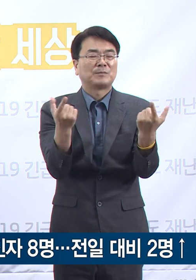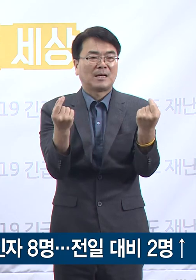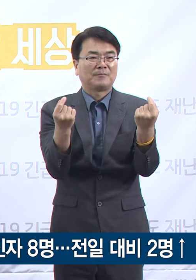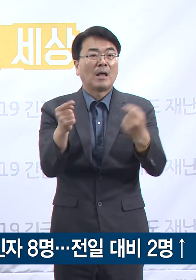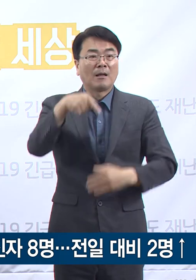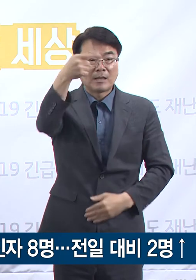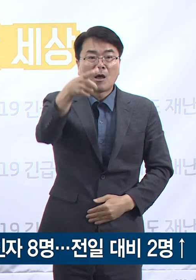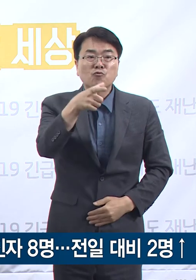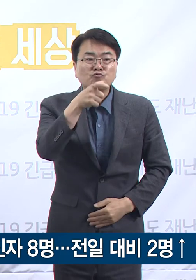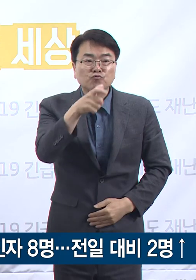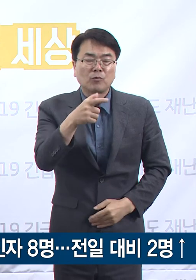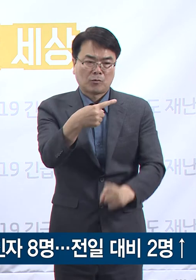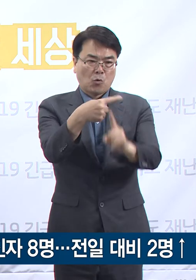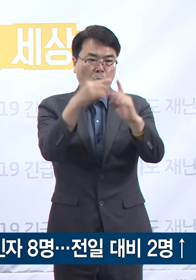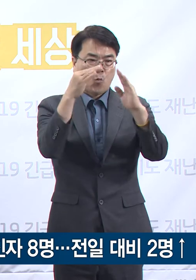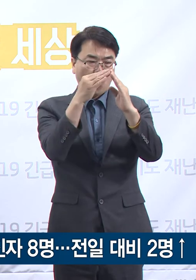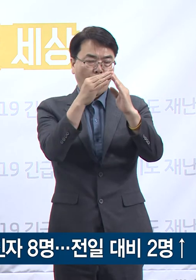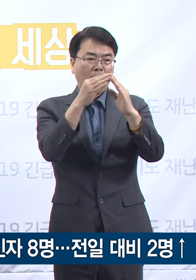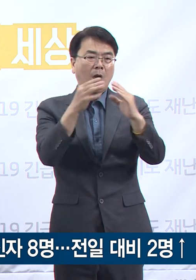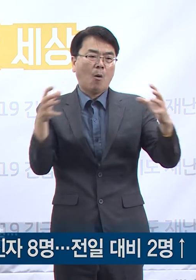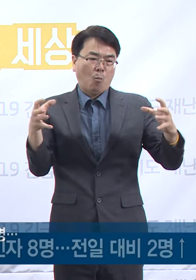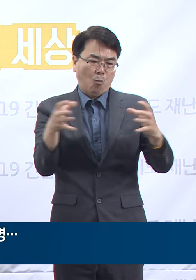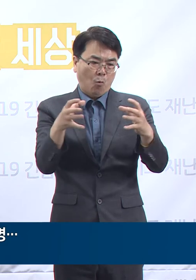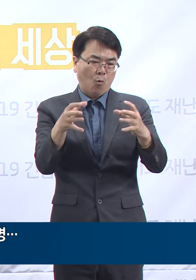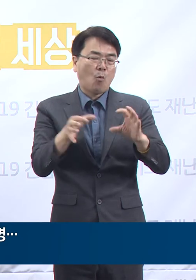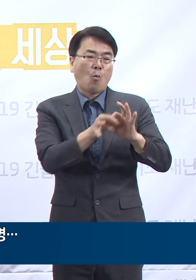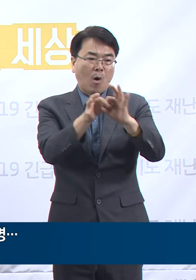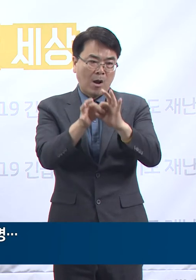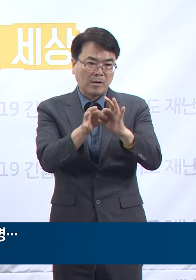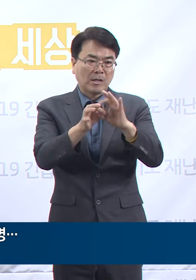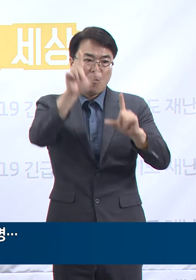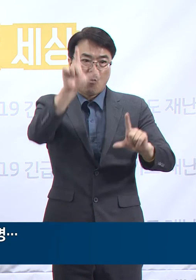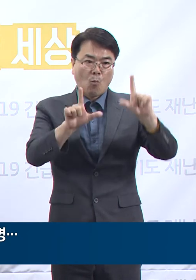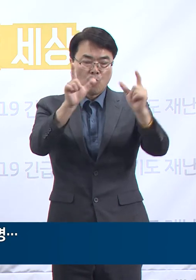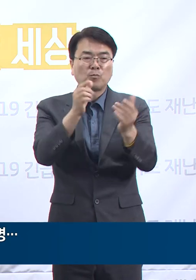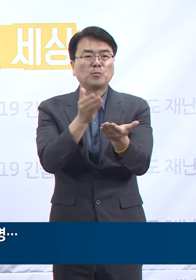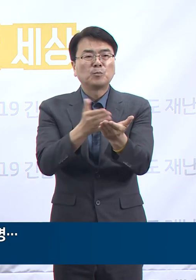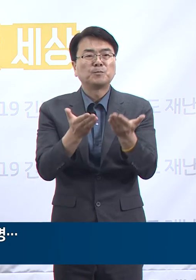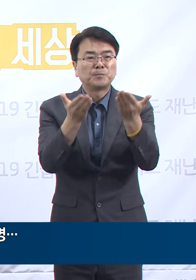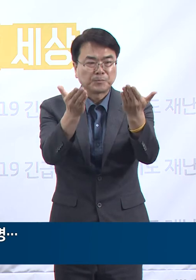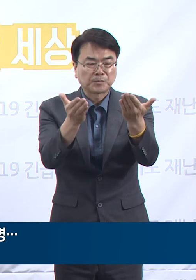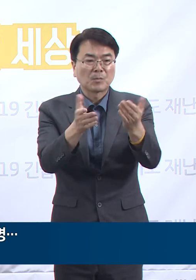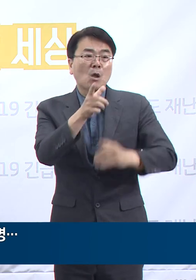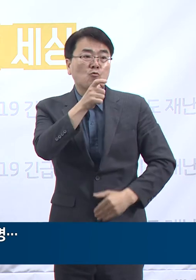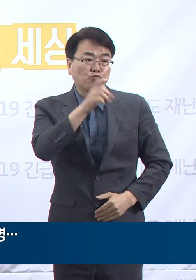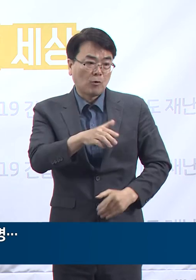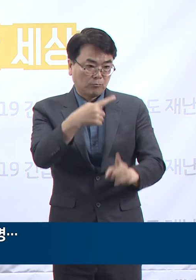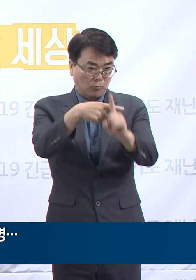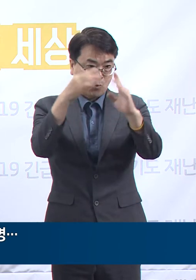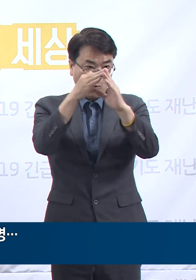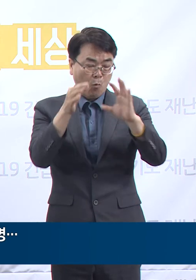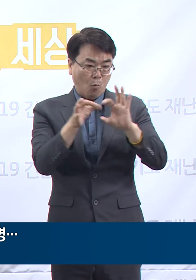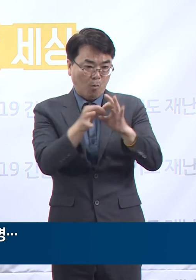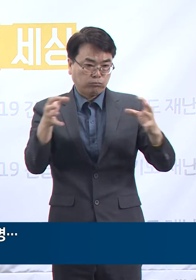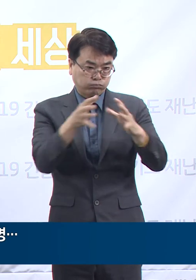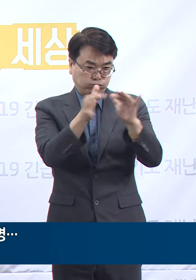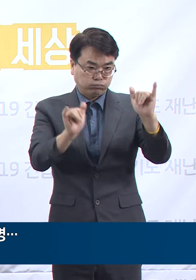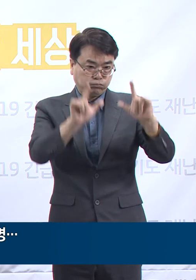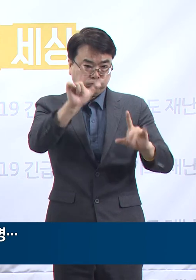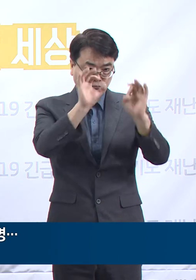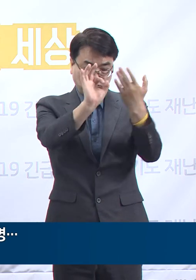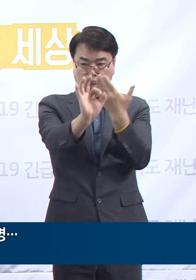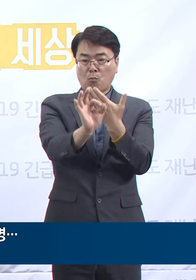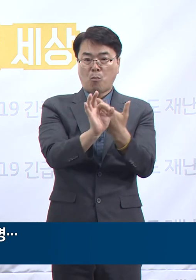다음은 수원 교인모임 집단 발생 관련 도내 확진 상황입니다. 수원 교인모임 집단 발생과 관련한 도내